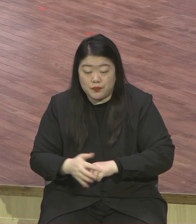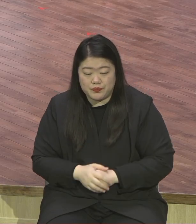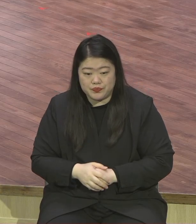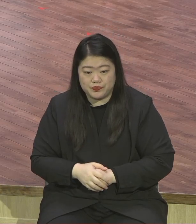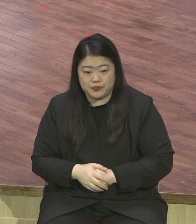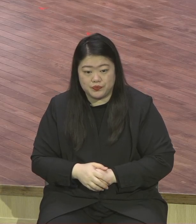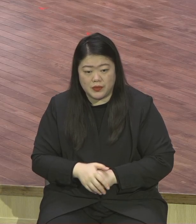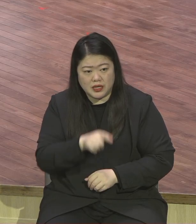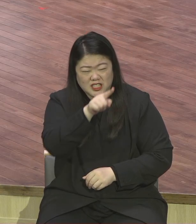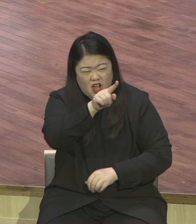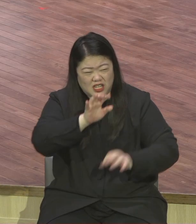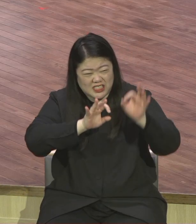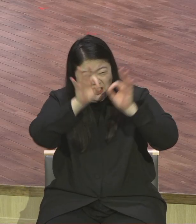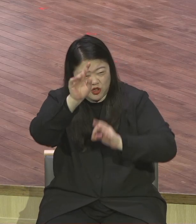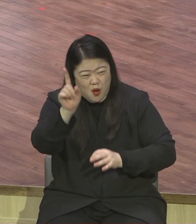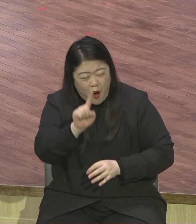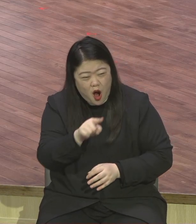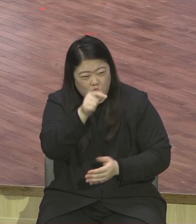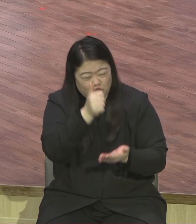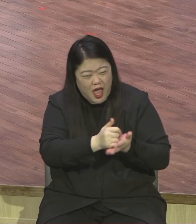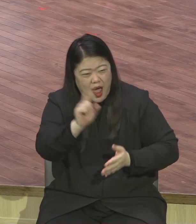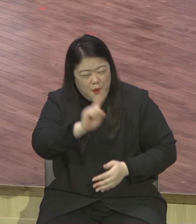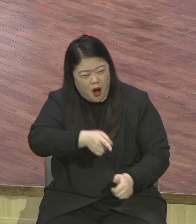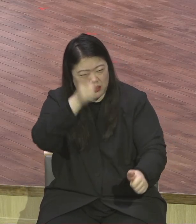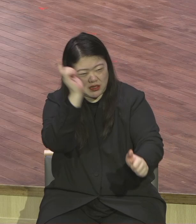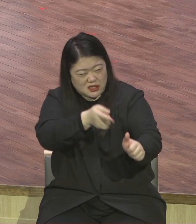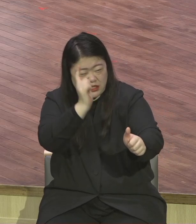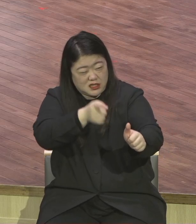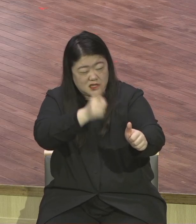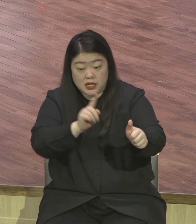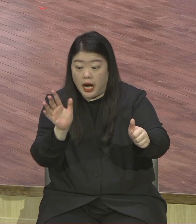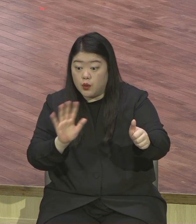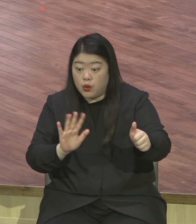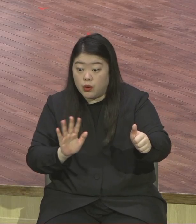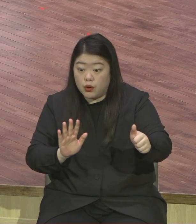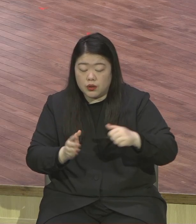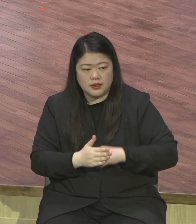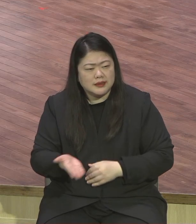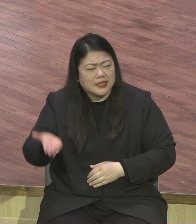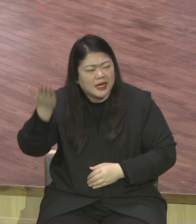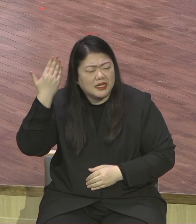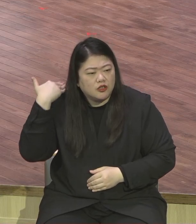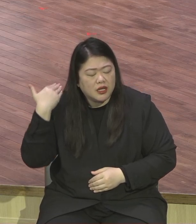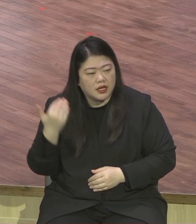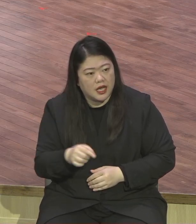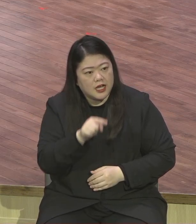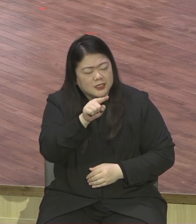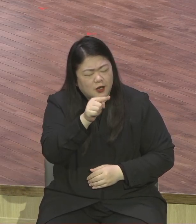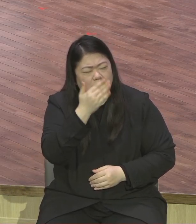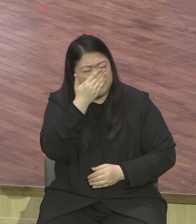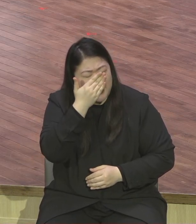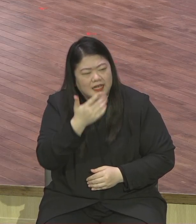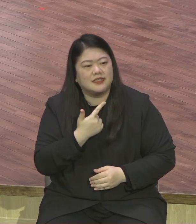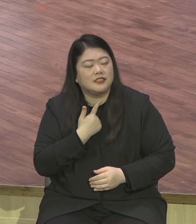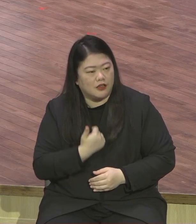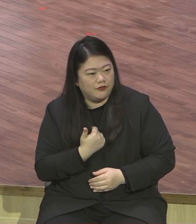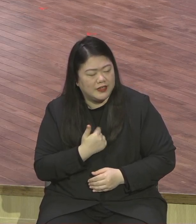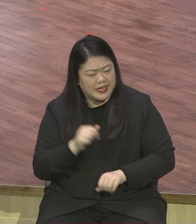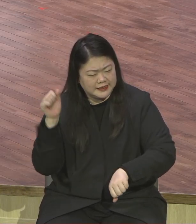것을 말하는 것이 아니에요 전부 다 한마디씩 할 때 옛날에 범죄하기 전에 잘했던 것 잘했던